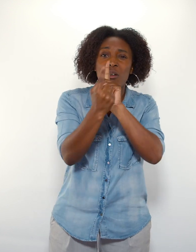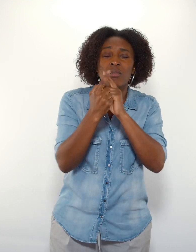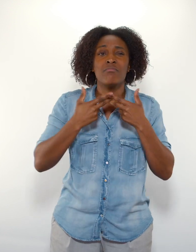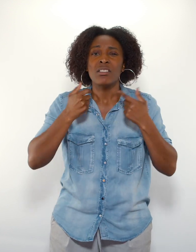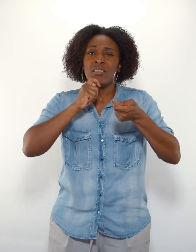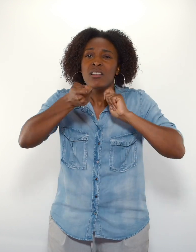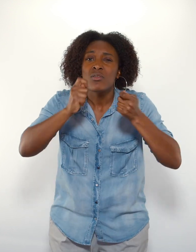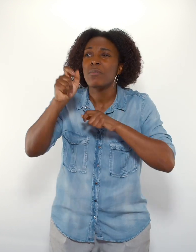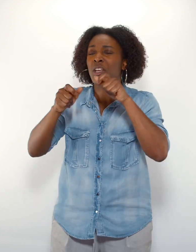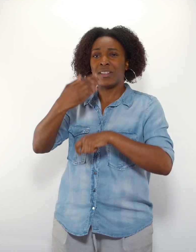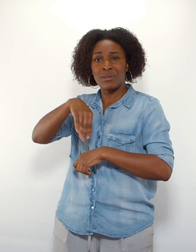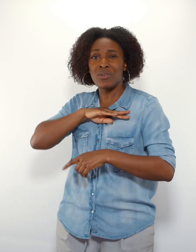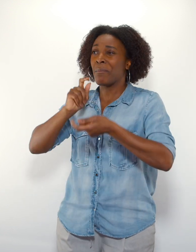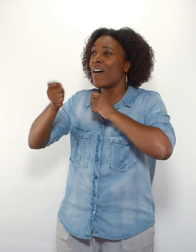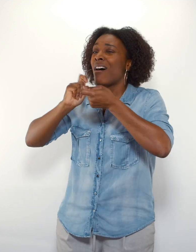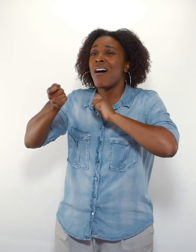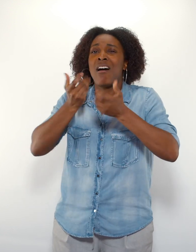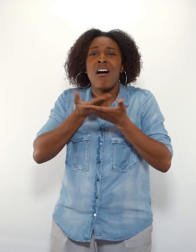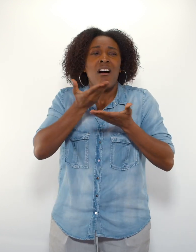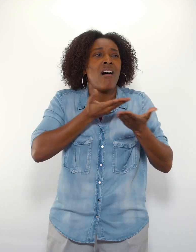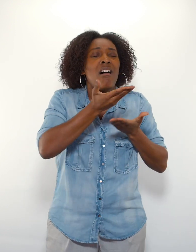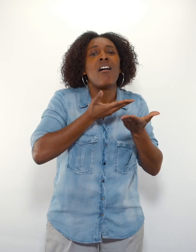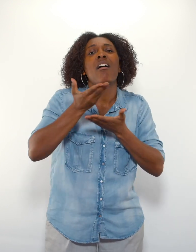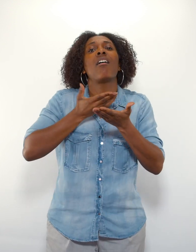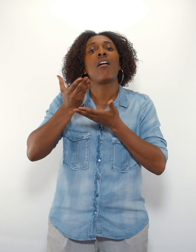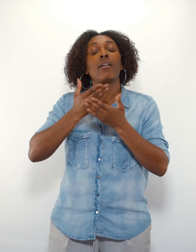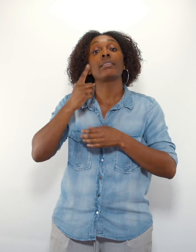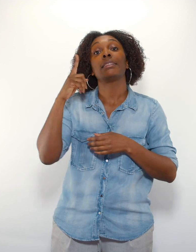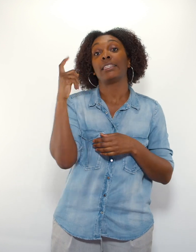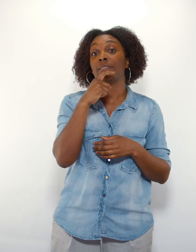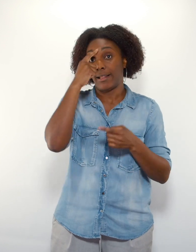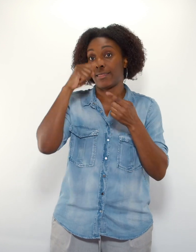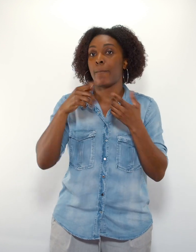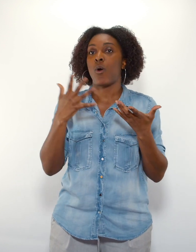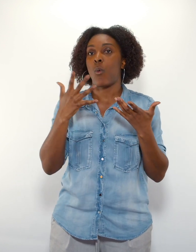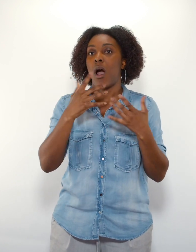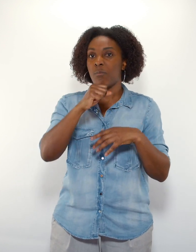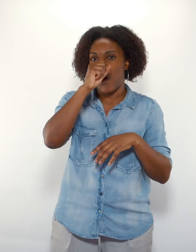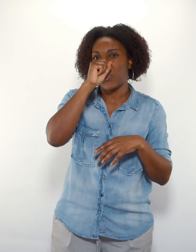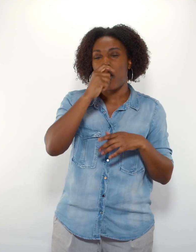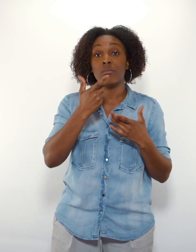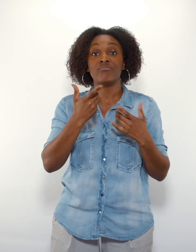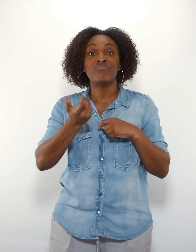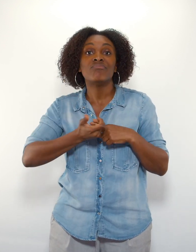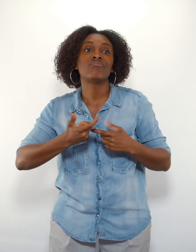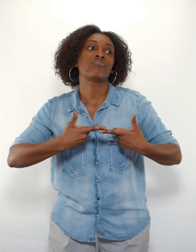approché des responsables et autres. J'avais eu du mal à sortir de la pornographie et la masturbation. Mais au fur et à mesure,